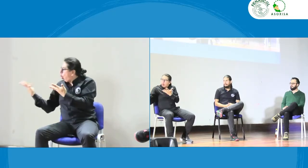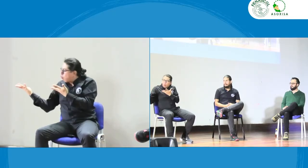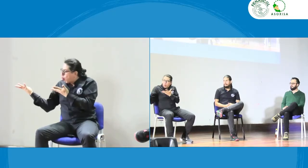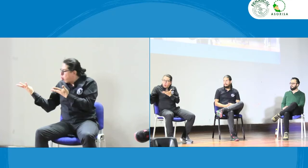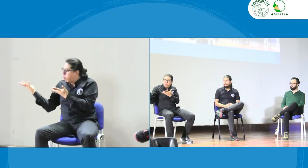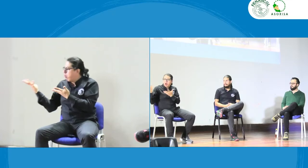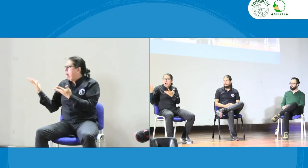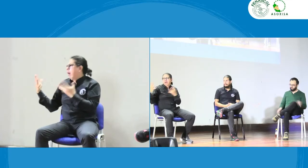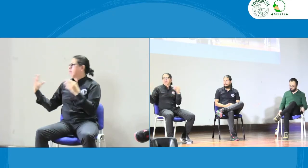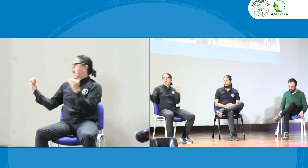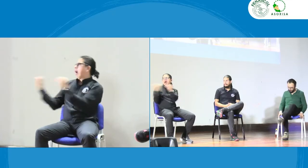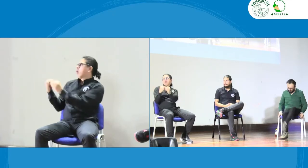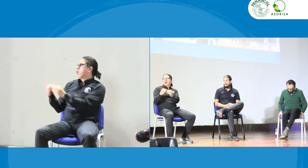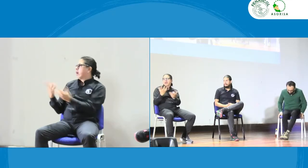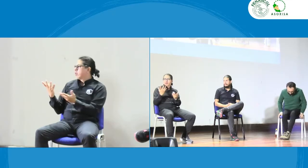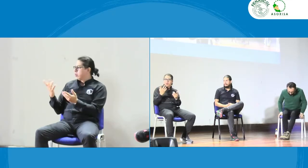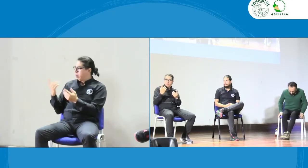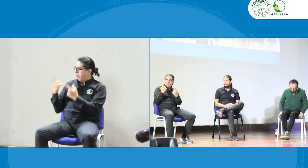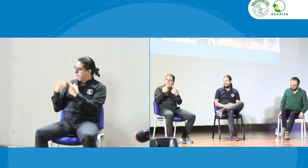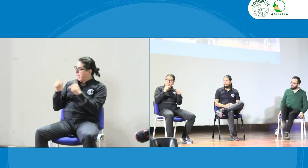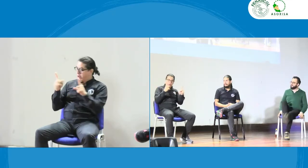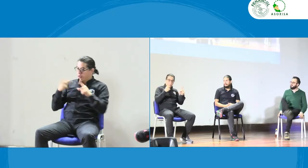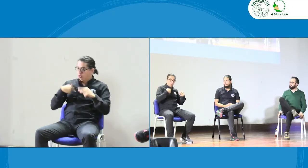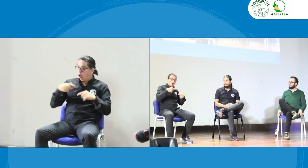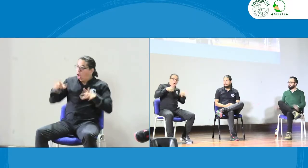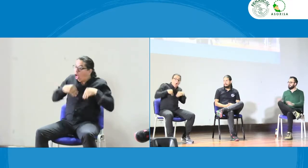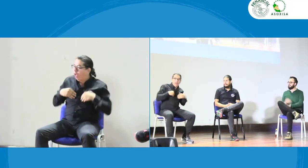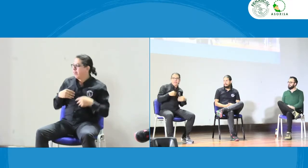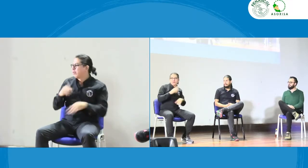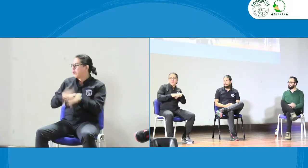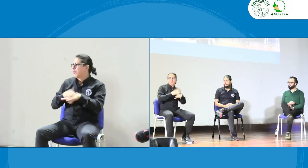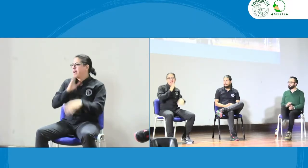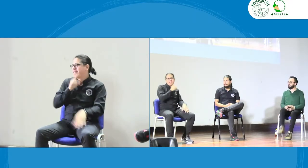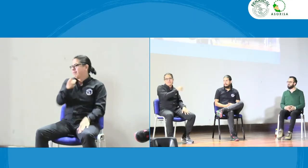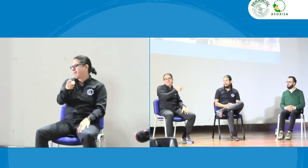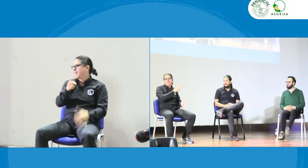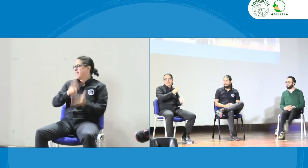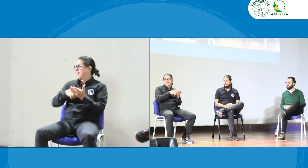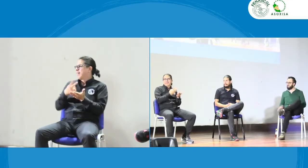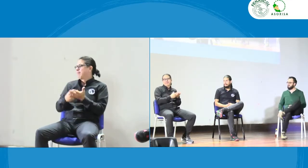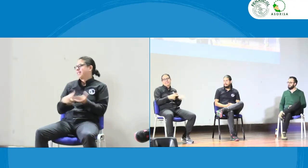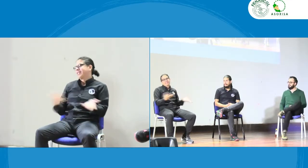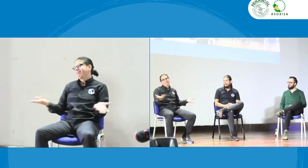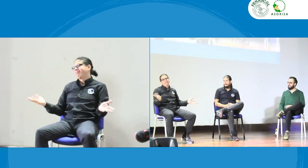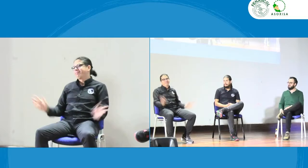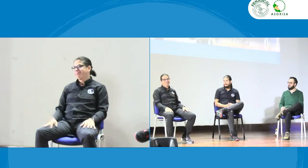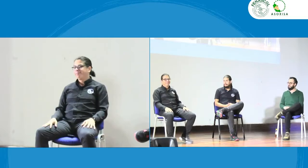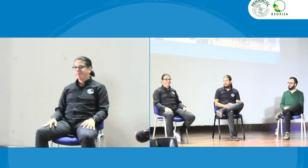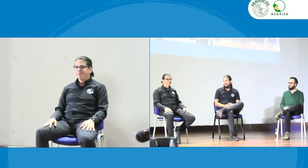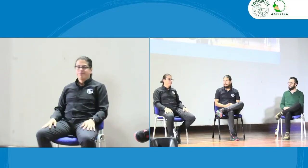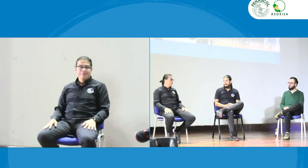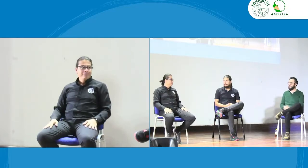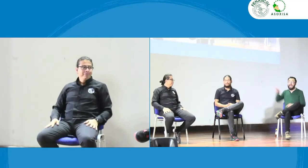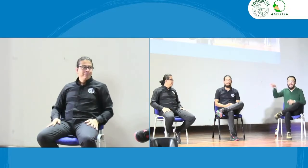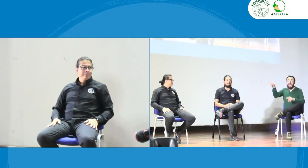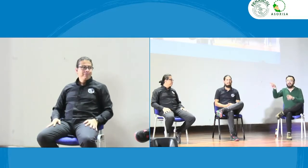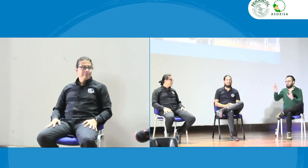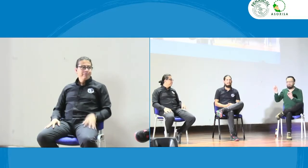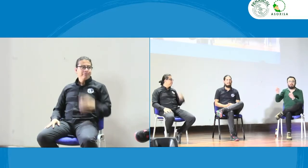con ese rol y podemos mirar otras estrategias y entrar a acuerdos pero no estar asumiendo todo entonces eso ha